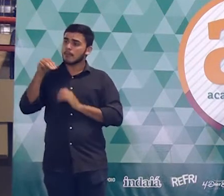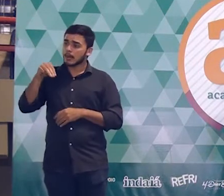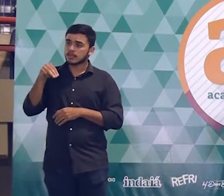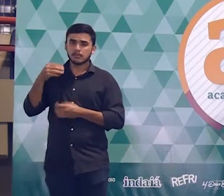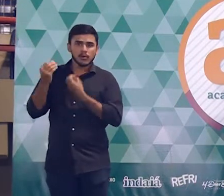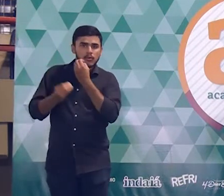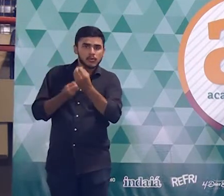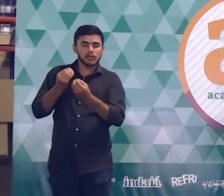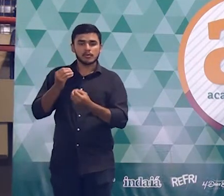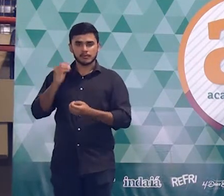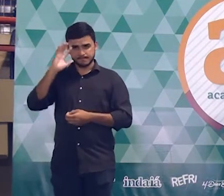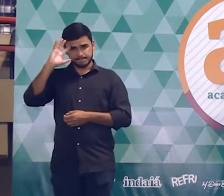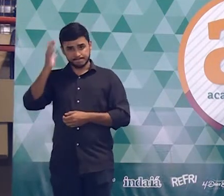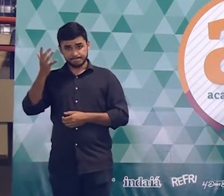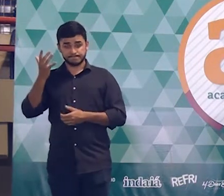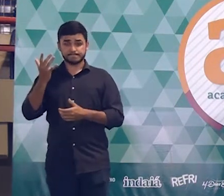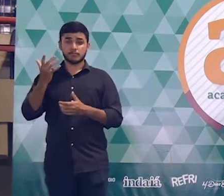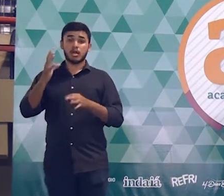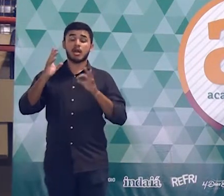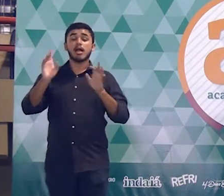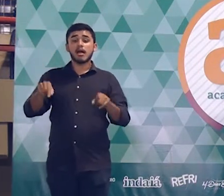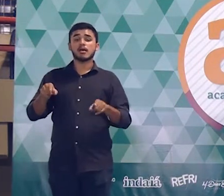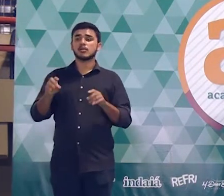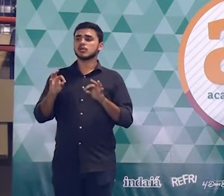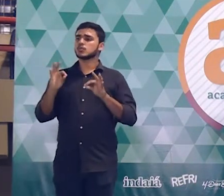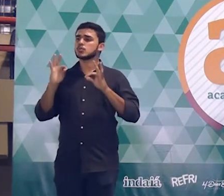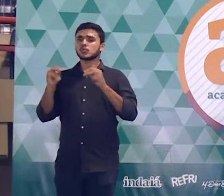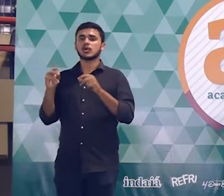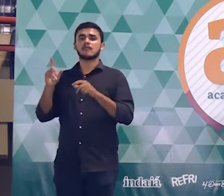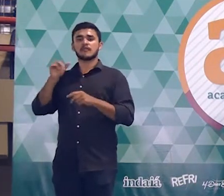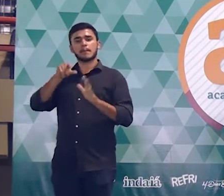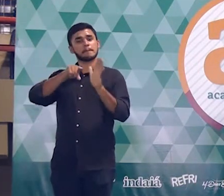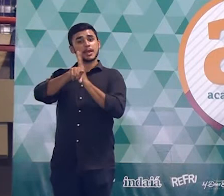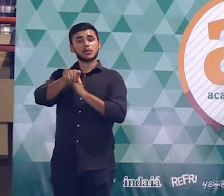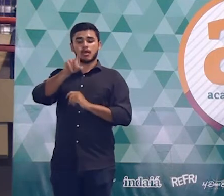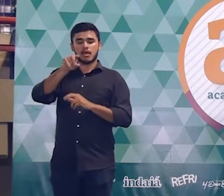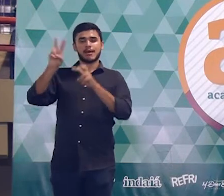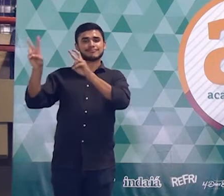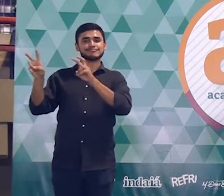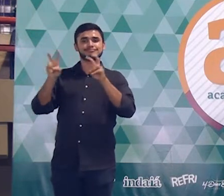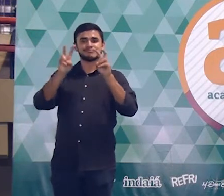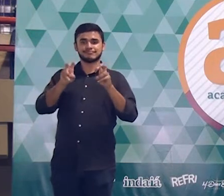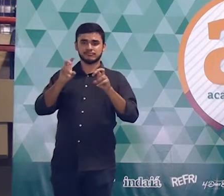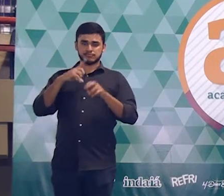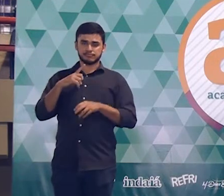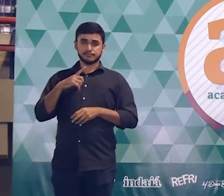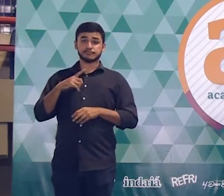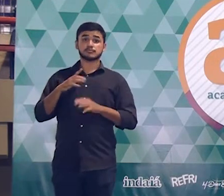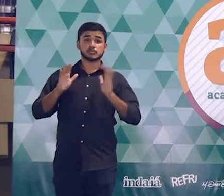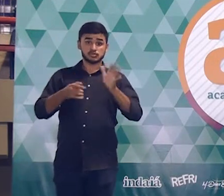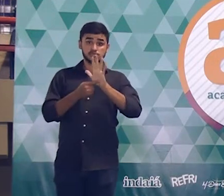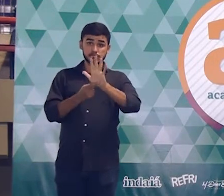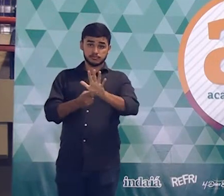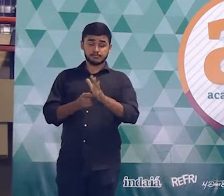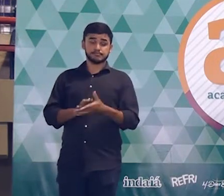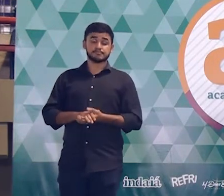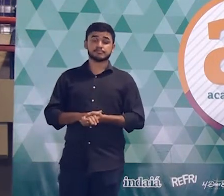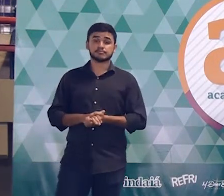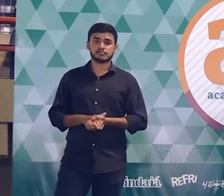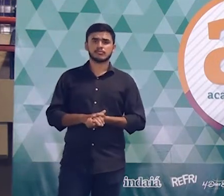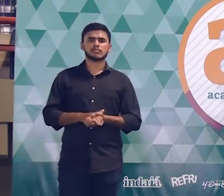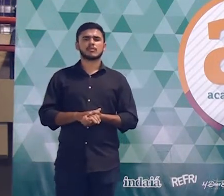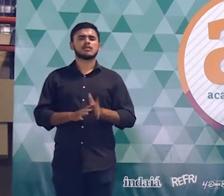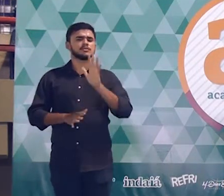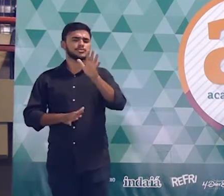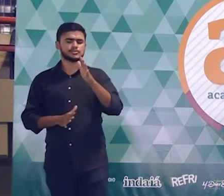cotidiano? Então eu vou passar aqui pra vocês uma situação que é bastante lamentar e que assim, vocês certamente já passaram. Muitas vezes